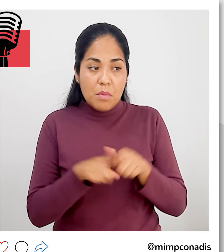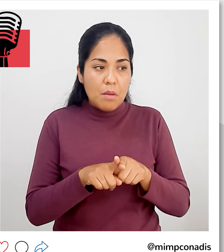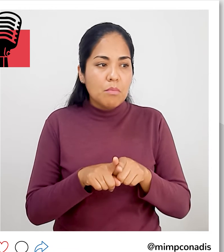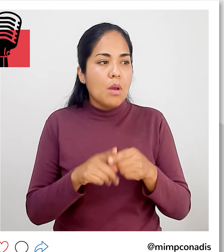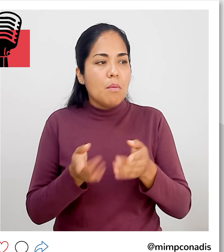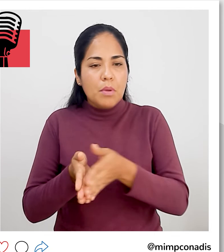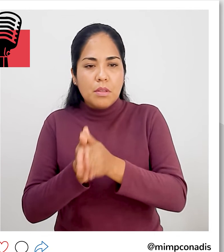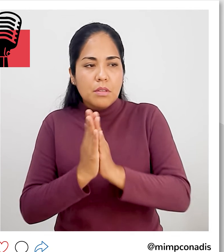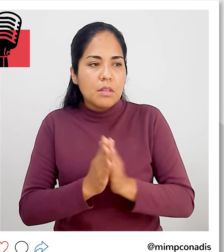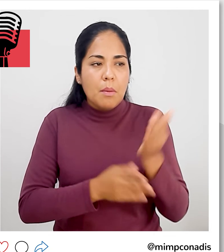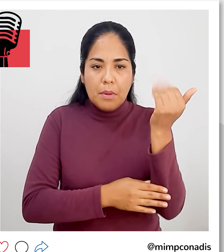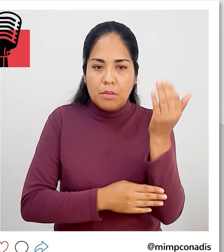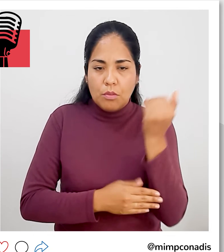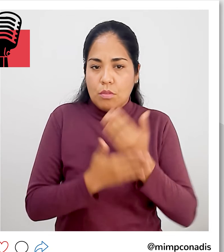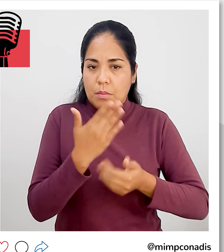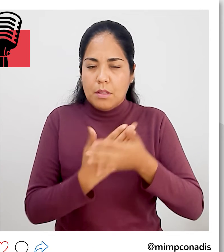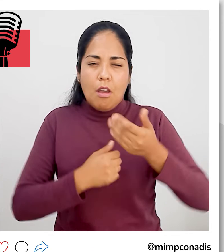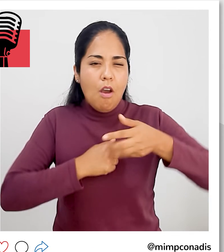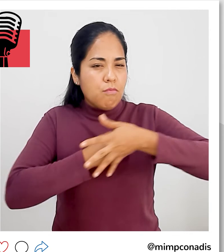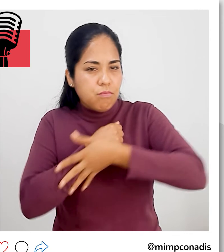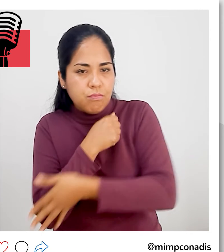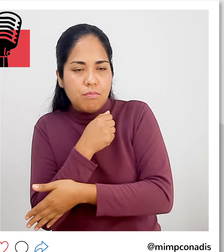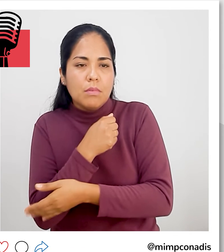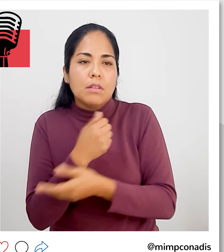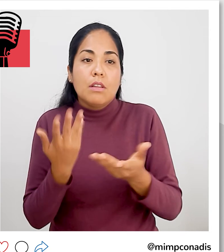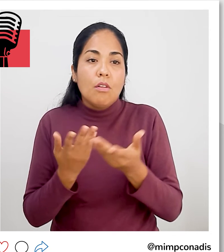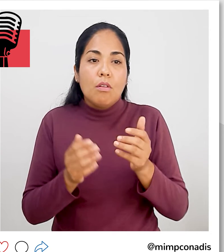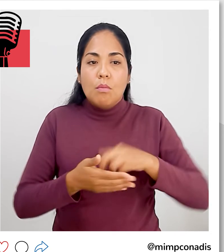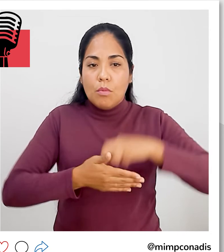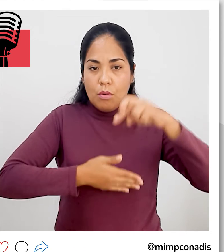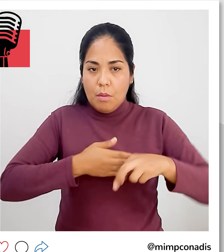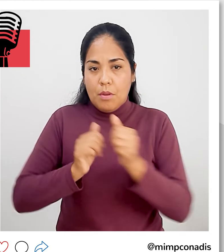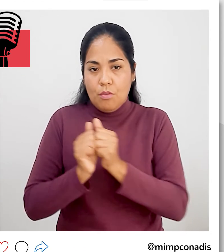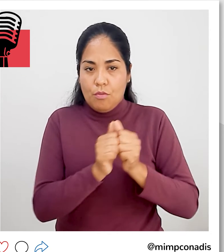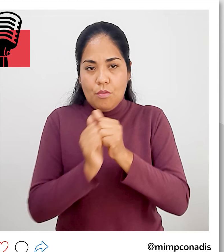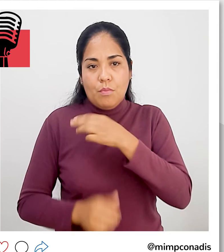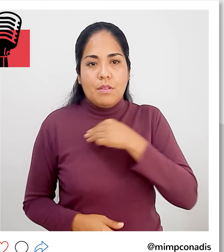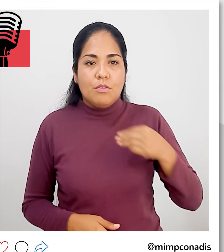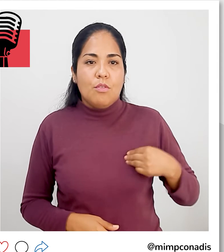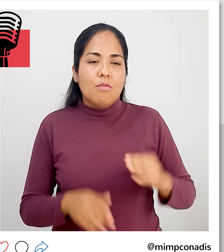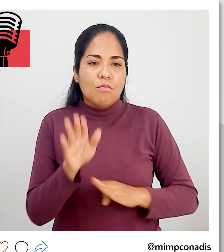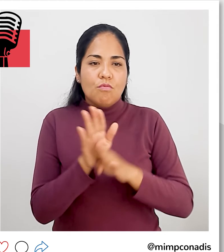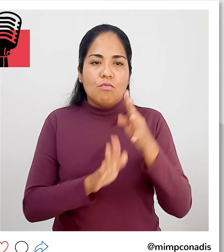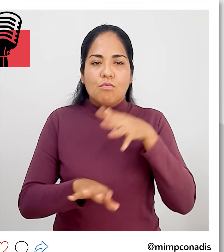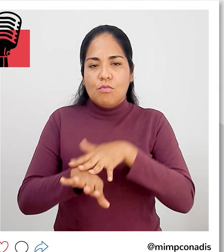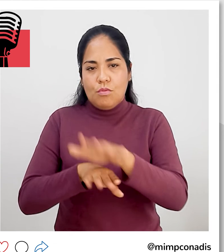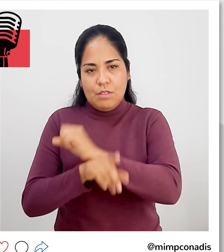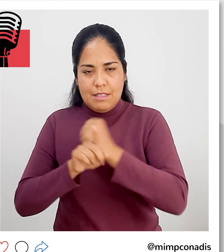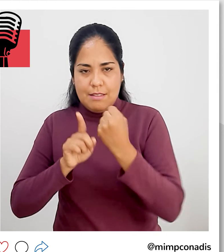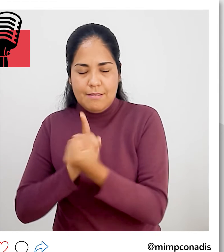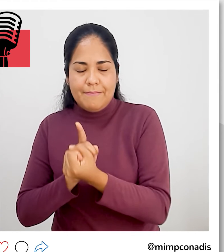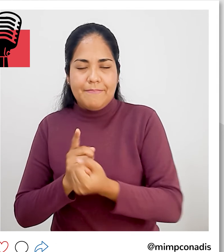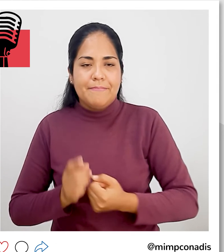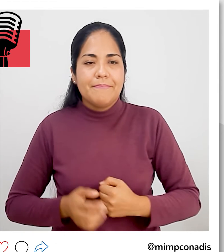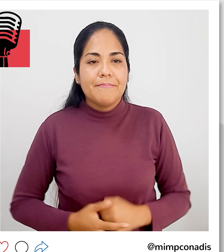realizar el trámite de las pensiones por discapacidad severa que otorga el programa Contigo del Ministerio de Desarrollo e